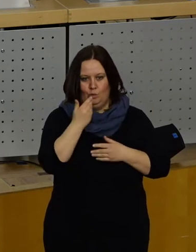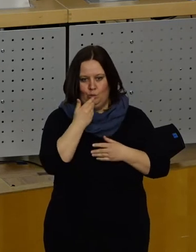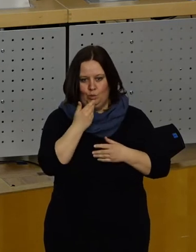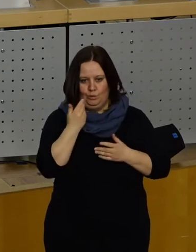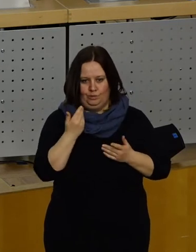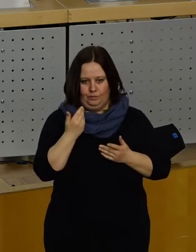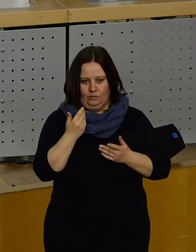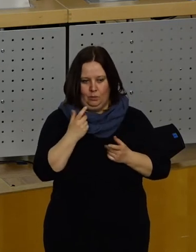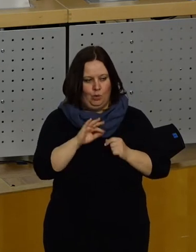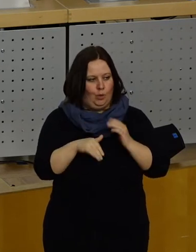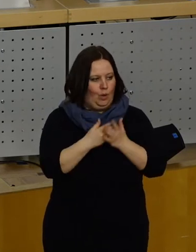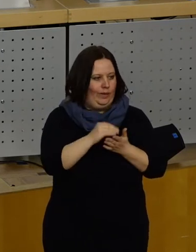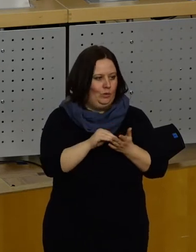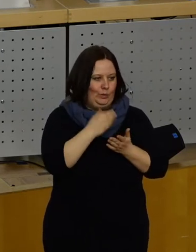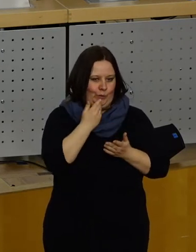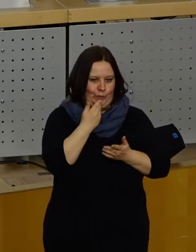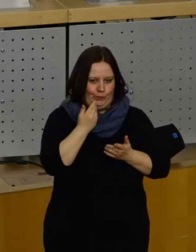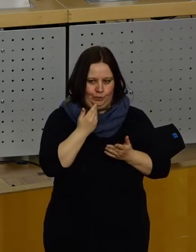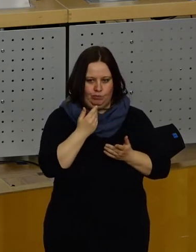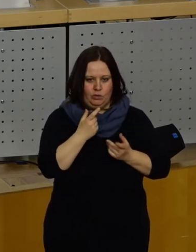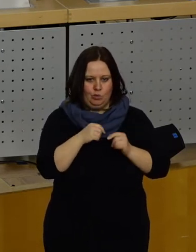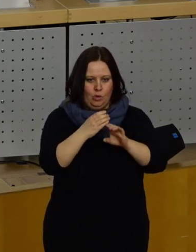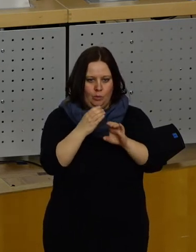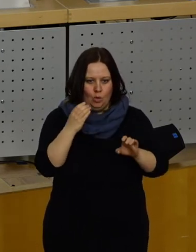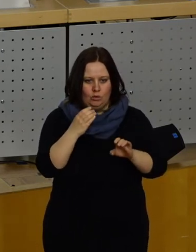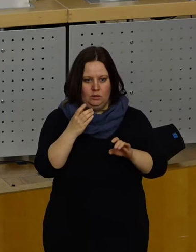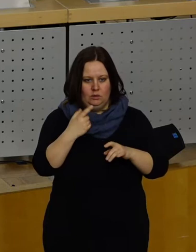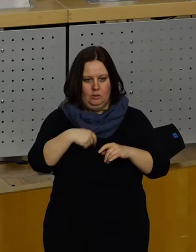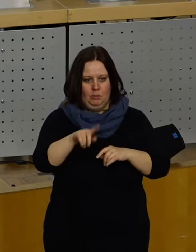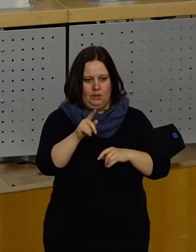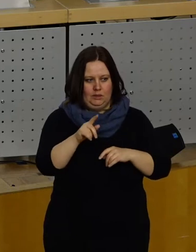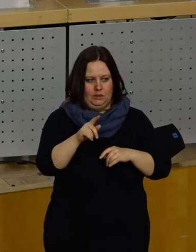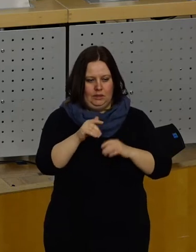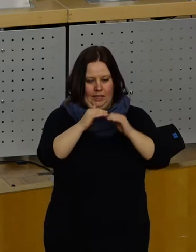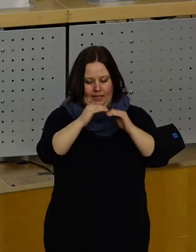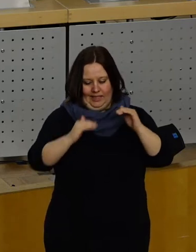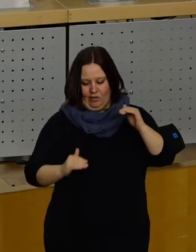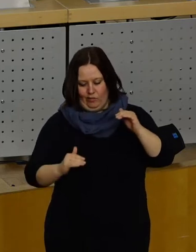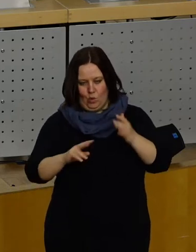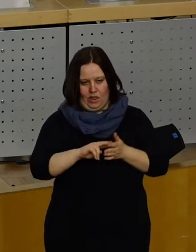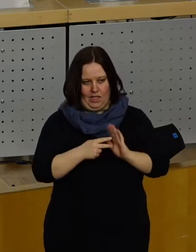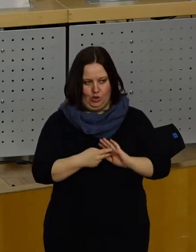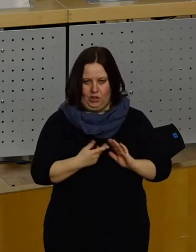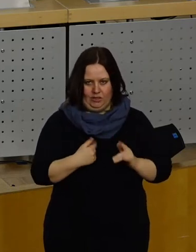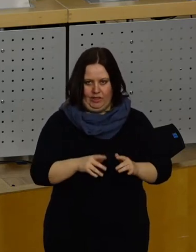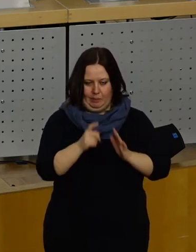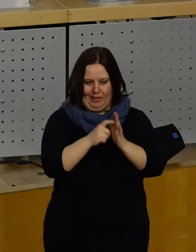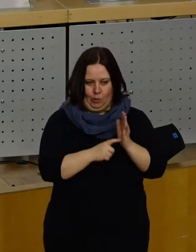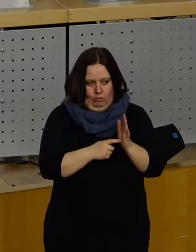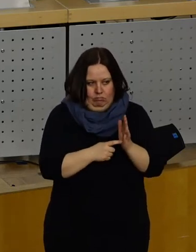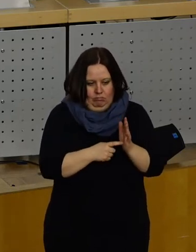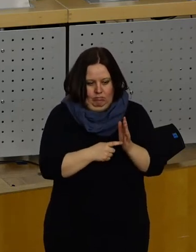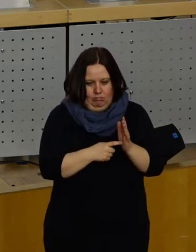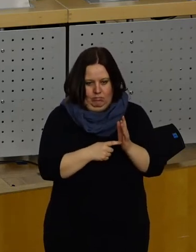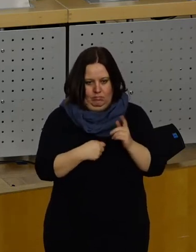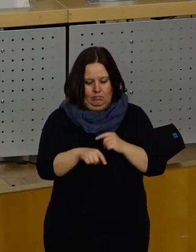Also es wird nicht neu ausgeschrieben, dass Busse mit Niederflugtechnik als Bedingung gestellt werden können. Die